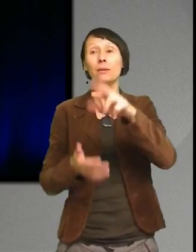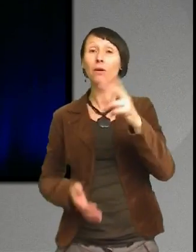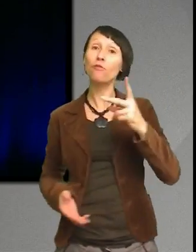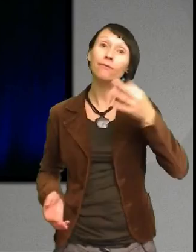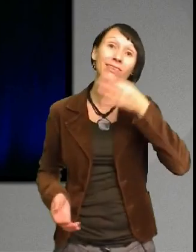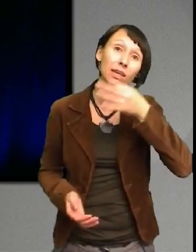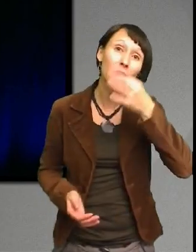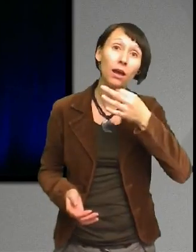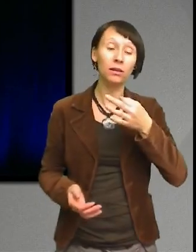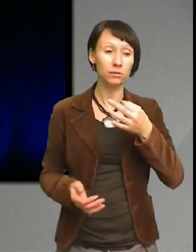Vad sitter pengar för det?